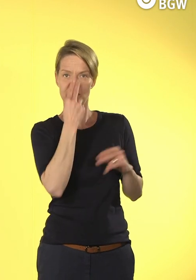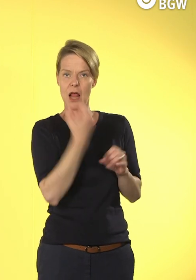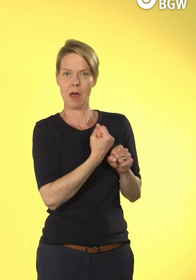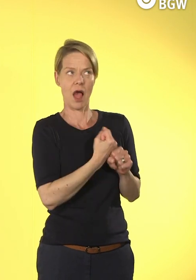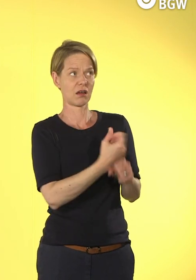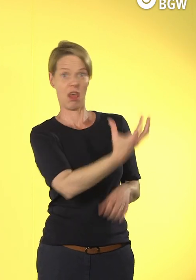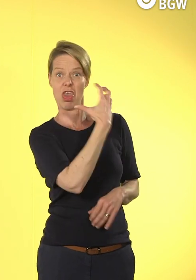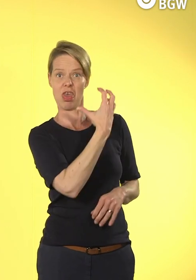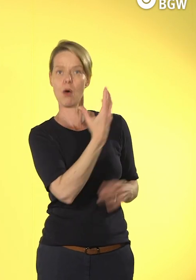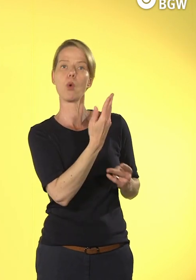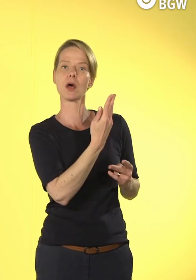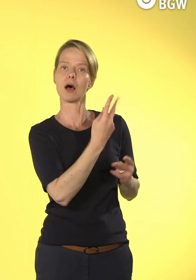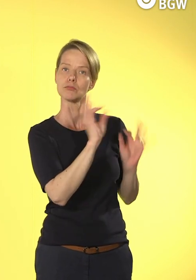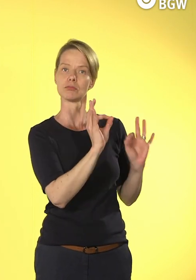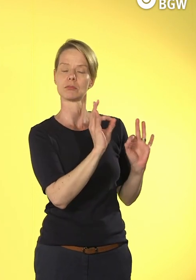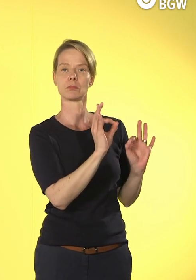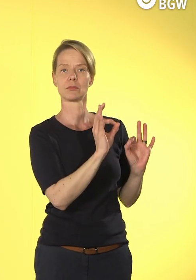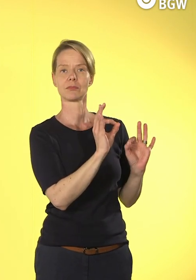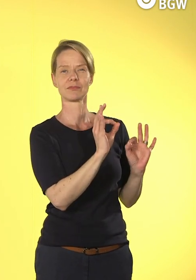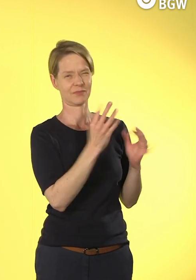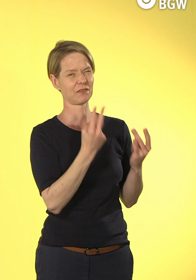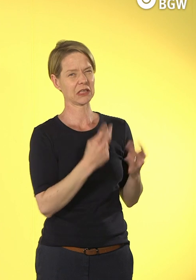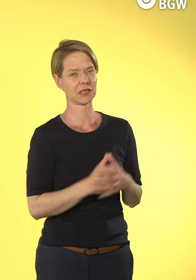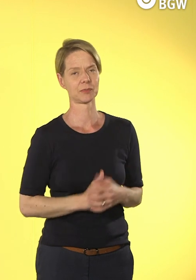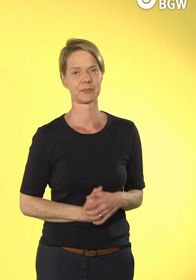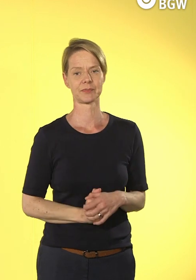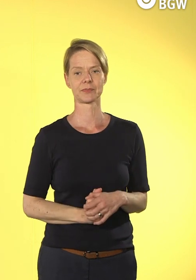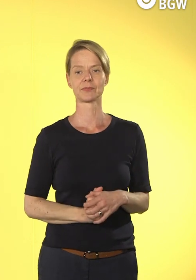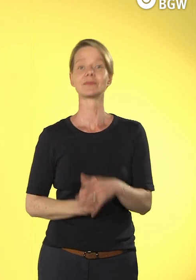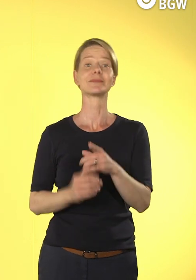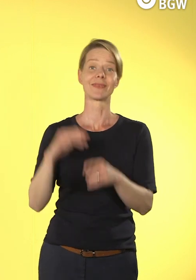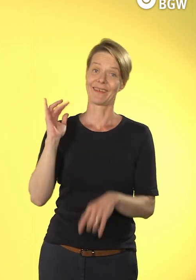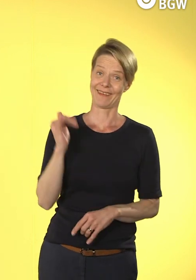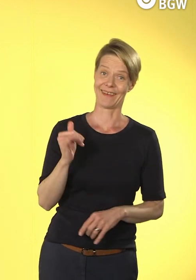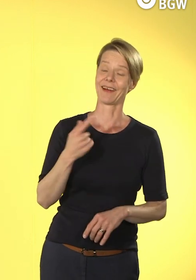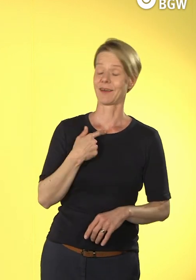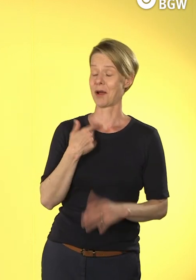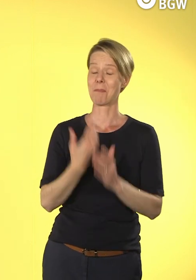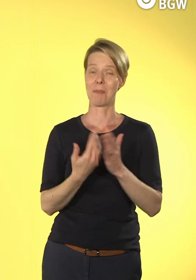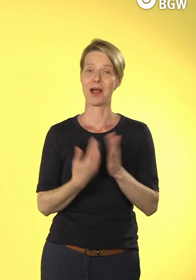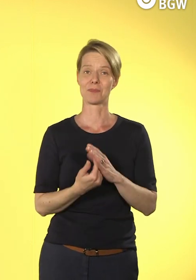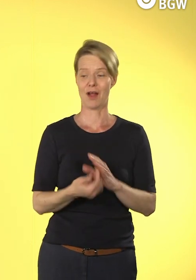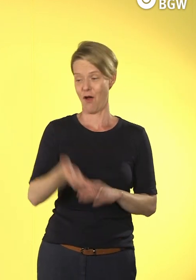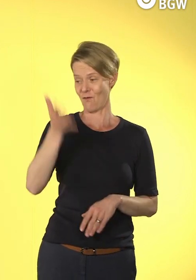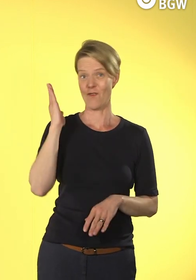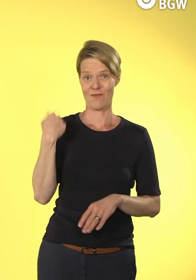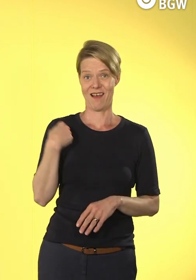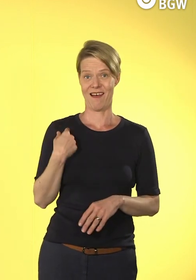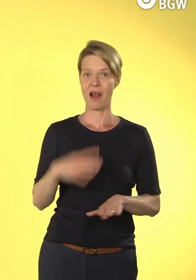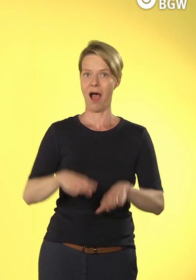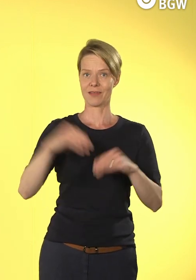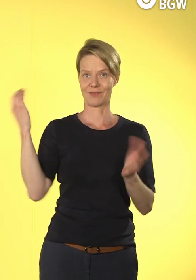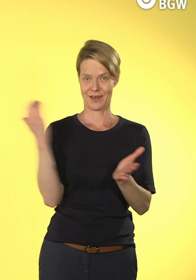Persönliches Beispiel, als ich angefangen habe vor fünf Jahren und meine Stelle angetreten habe, bei der Johannes Diakonie, wollte ich auch direkt meine Intranet-Seite der